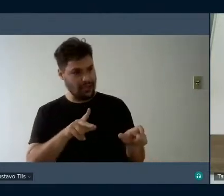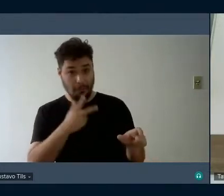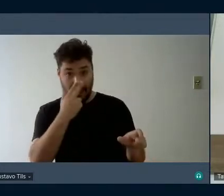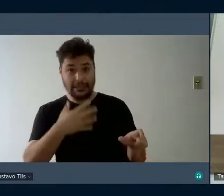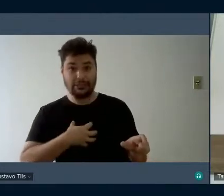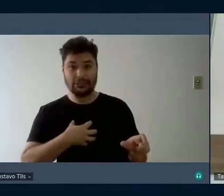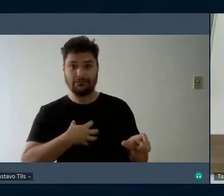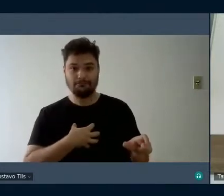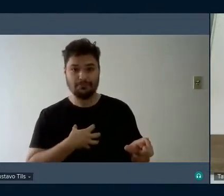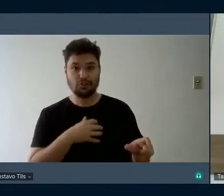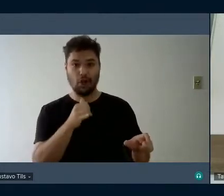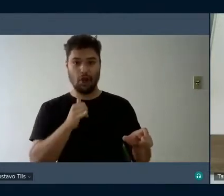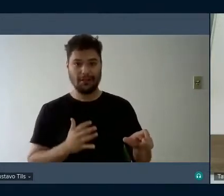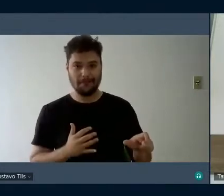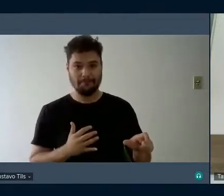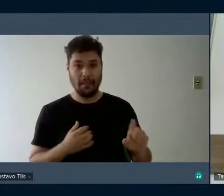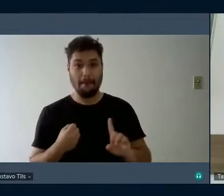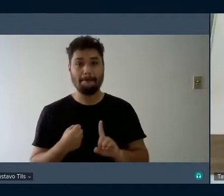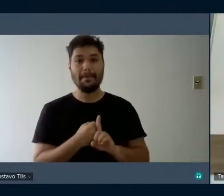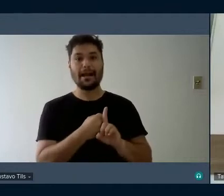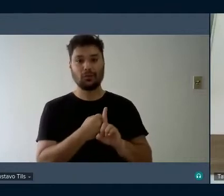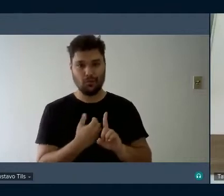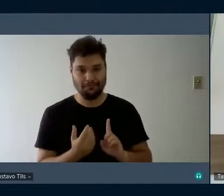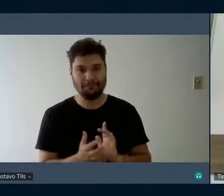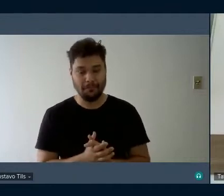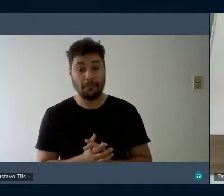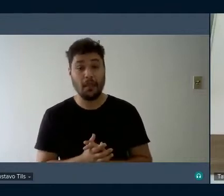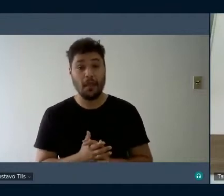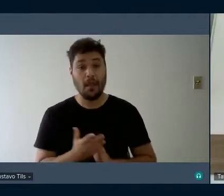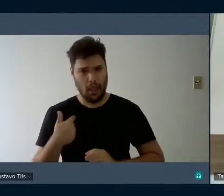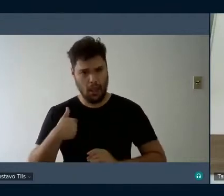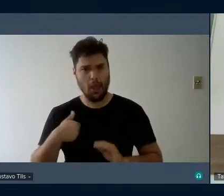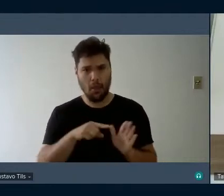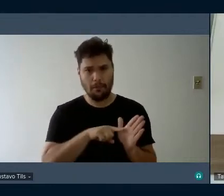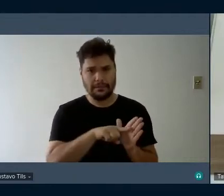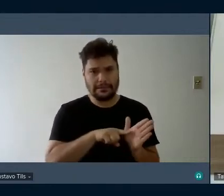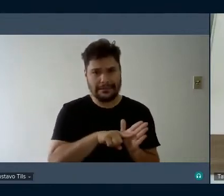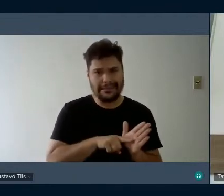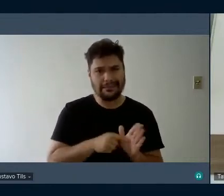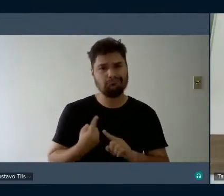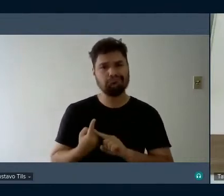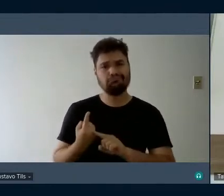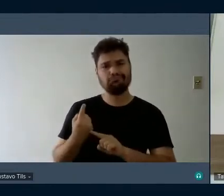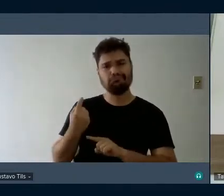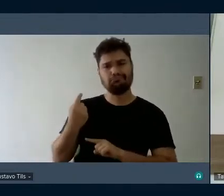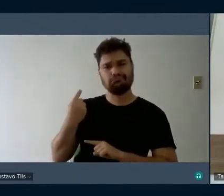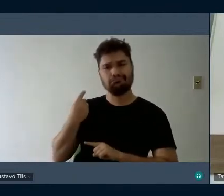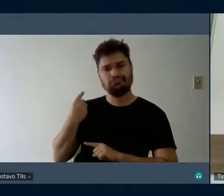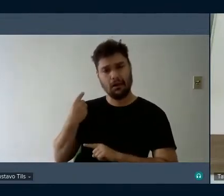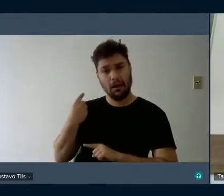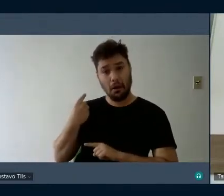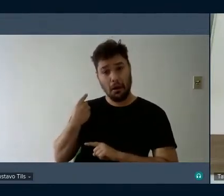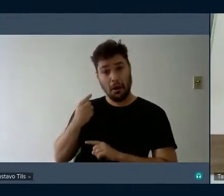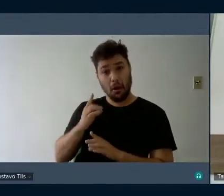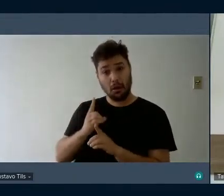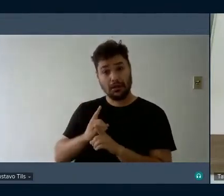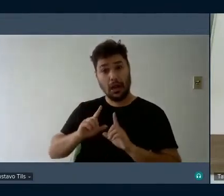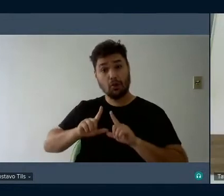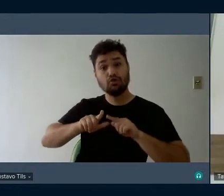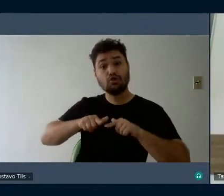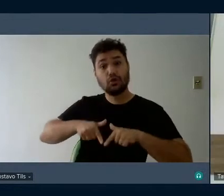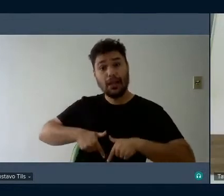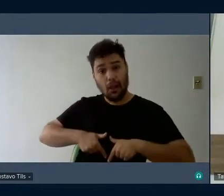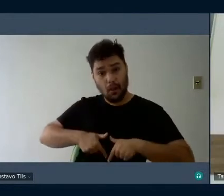Em minhas recentes pesquisas de DNA da ancestralidade, por exemplo, eu encontrei um judeu marroquino